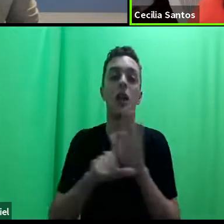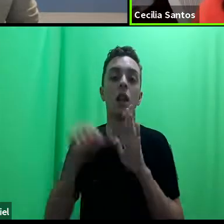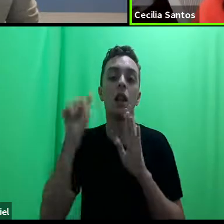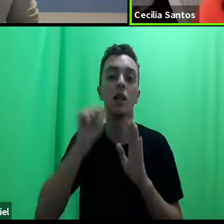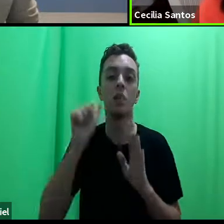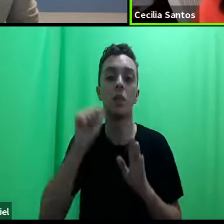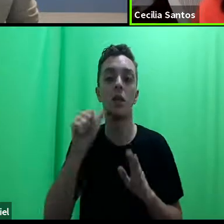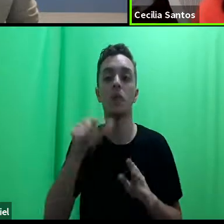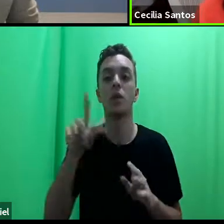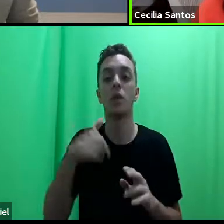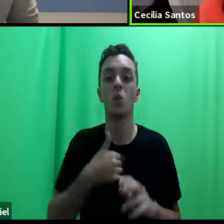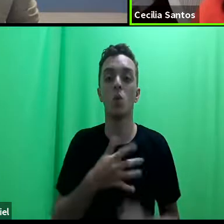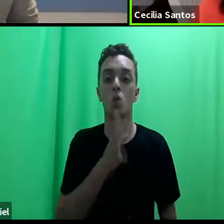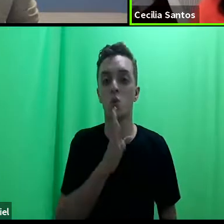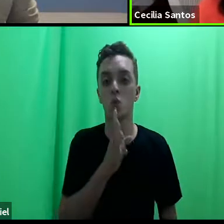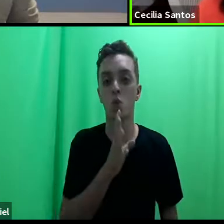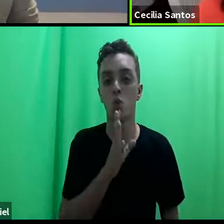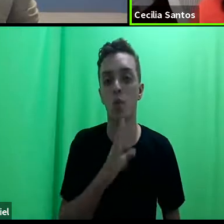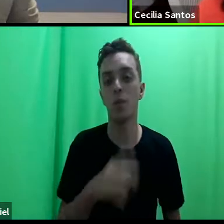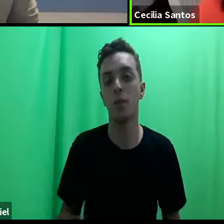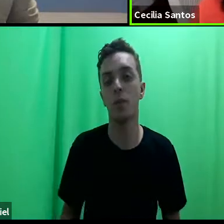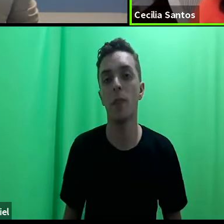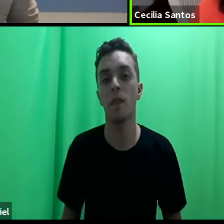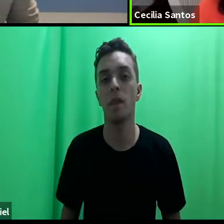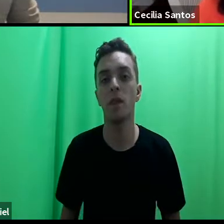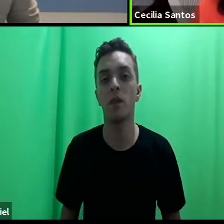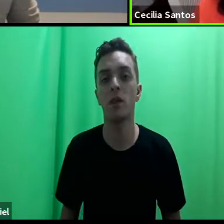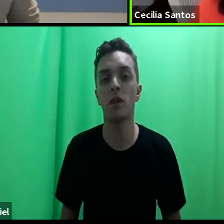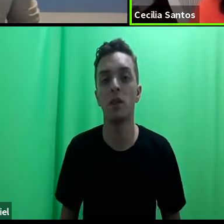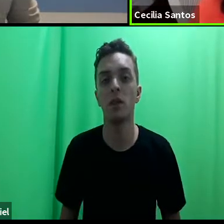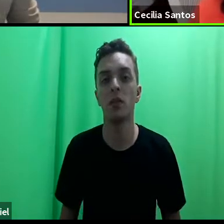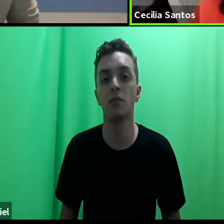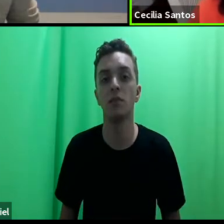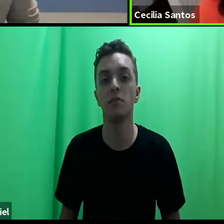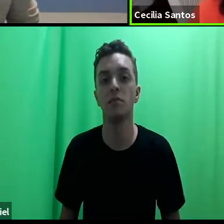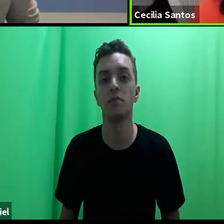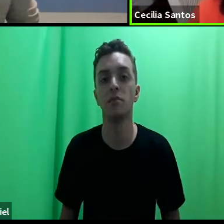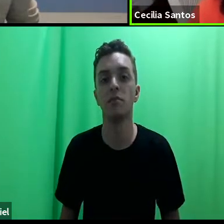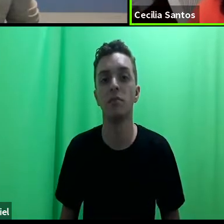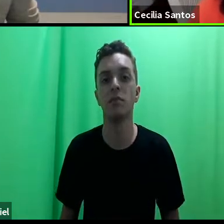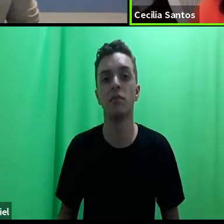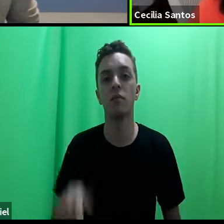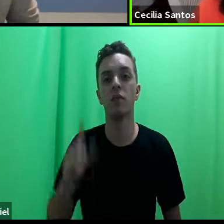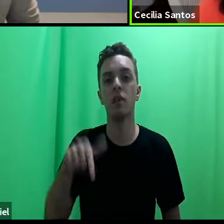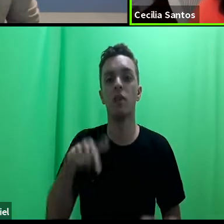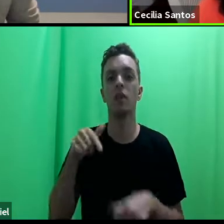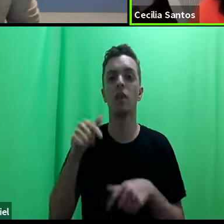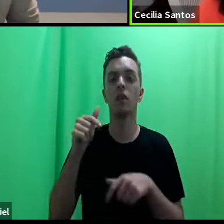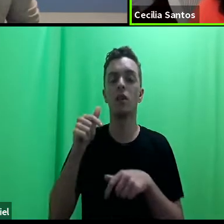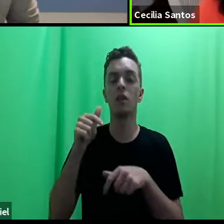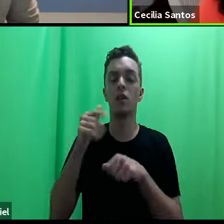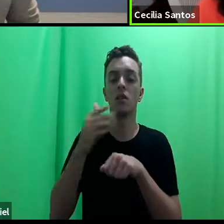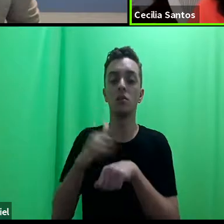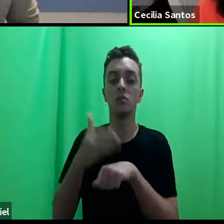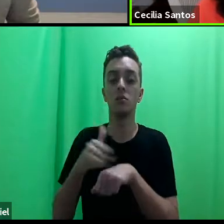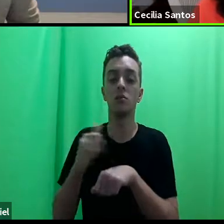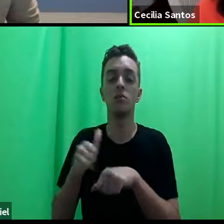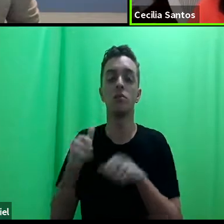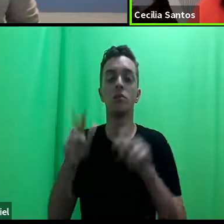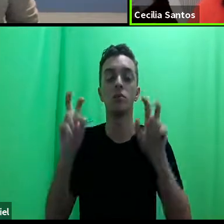núcleos do que os outros que você já mencionou pelo meu trabalho com o tema da violência, mas